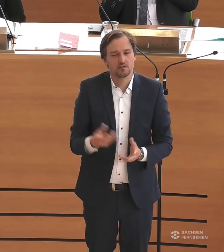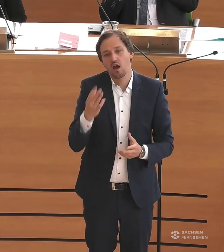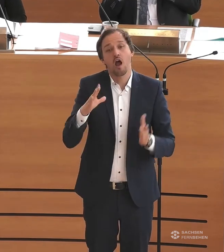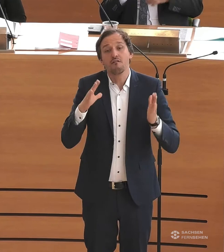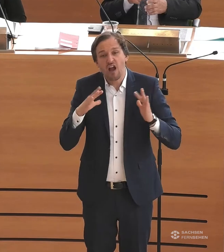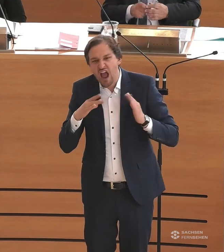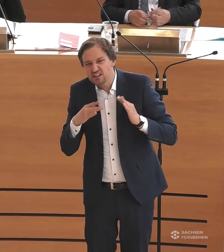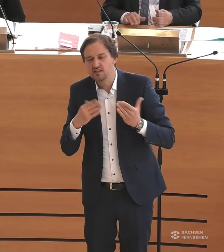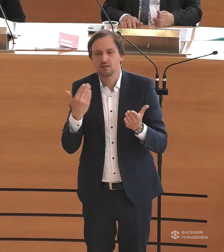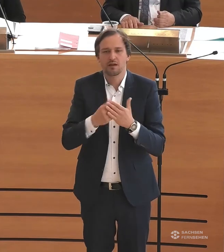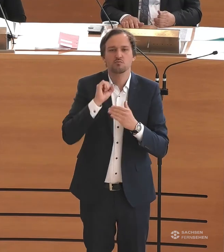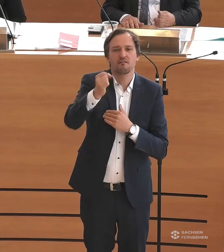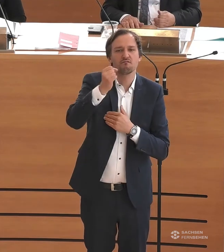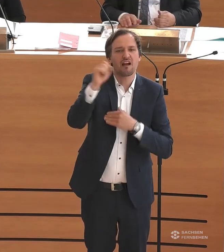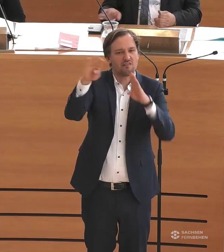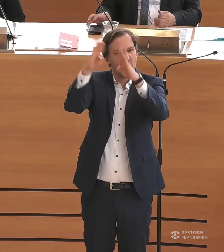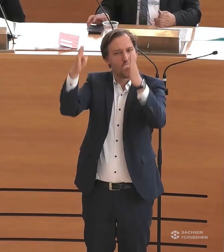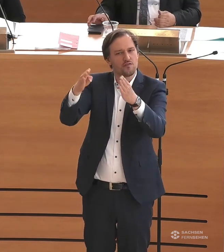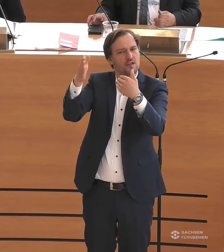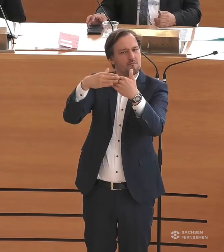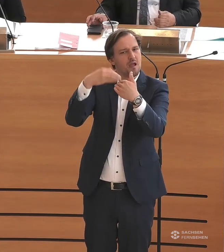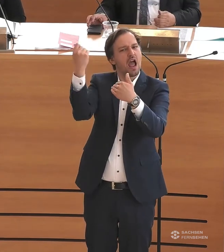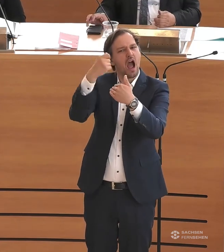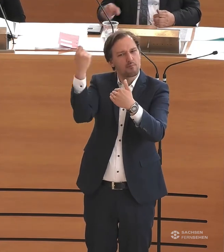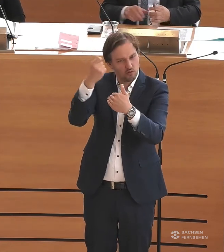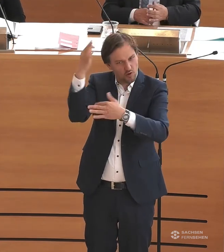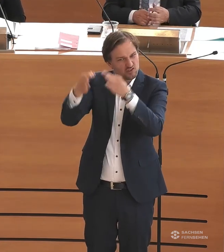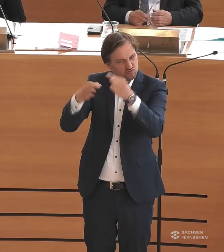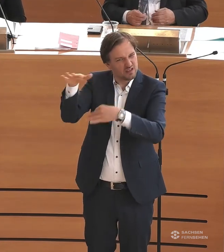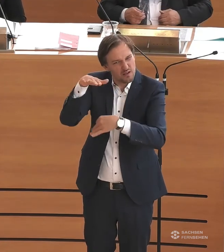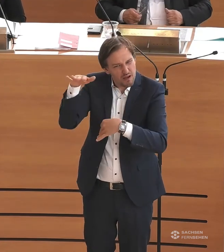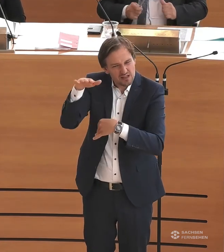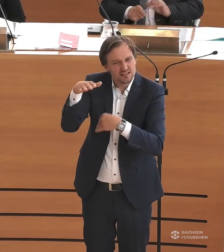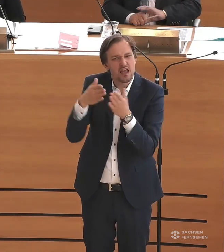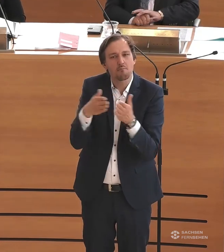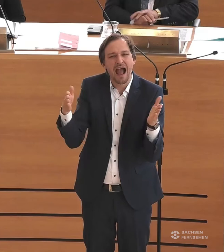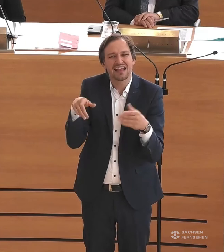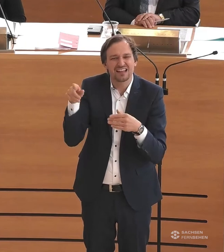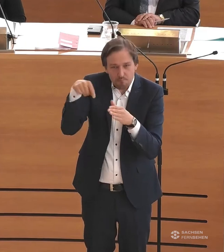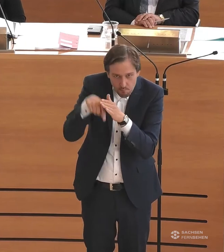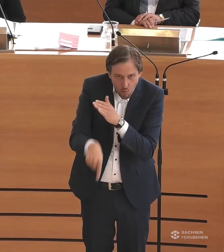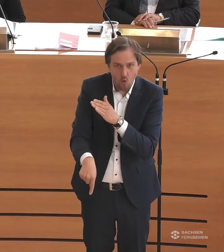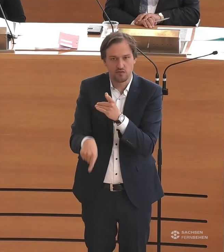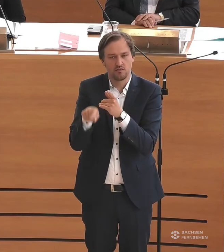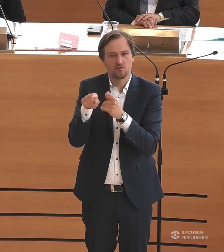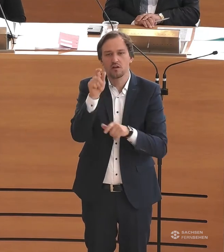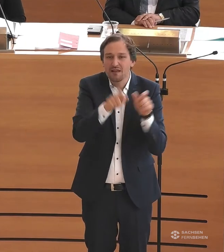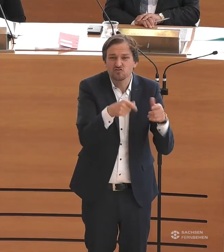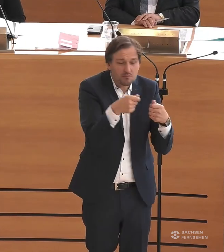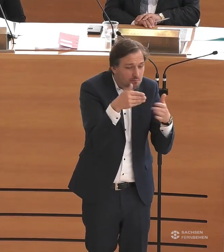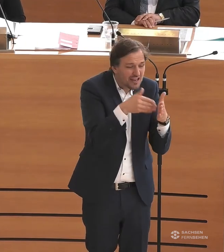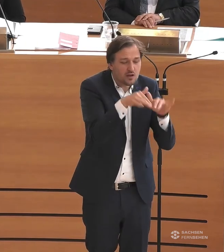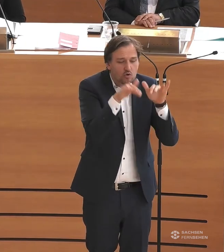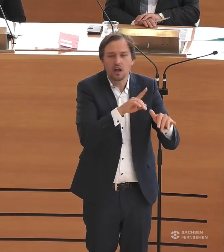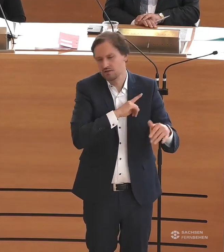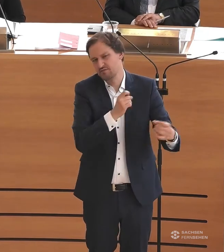barrierefreier Zugang zur Wanderhütte am Abenteuerspielplatz in Breitenbrunn. Und ich habe hier mit vielen Menschen, die eine Behinderung haben, natürlich auch